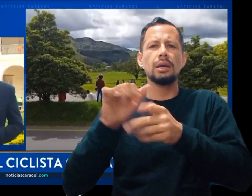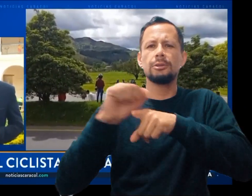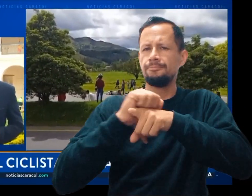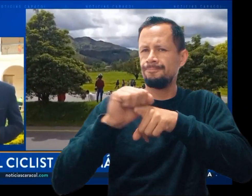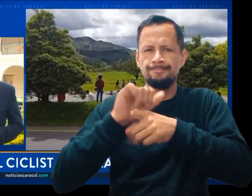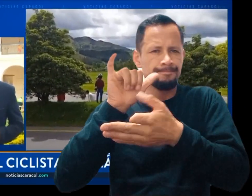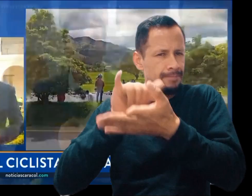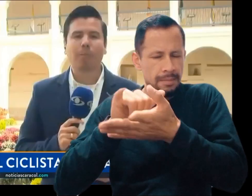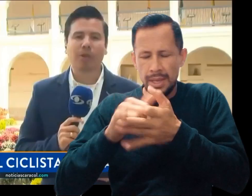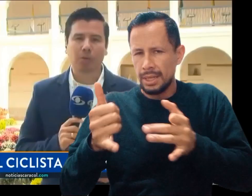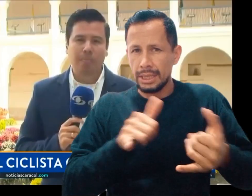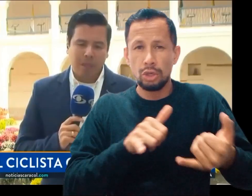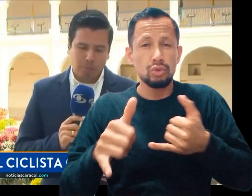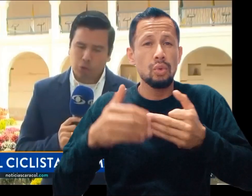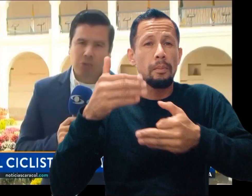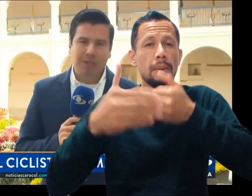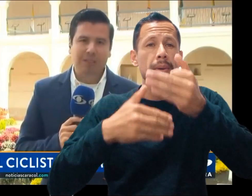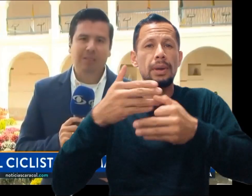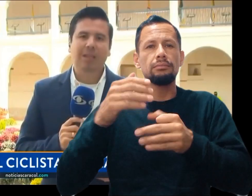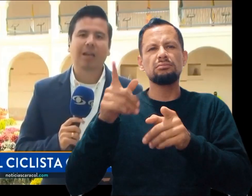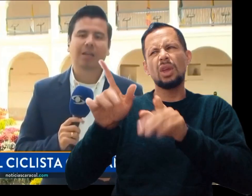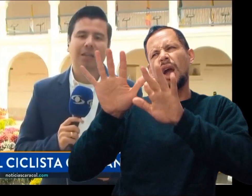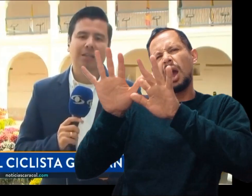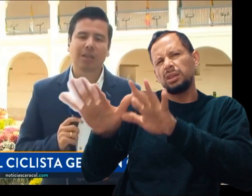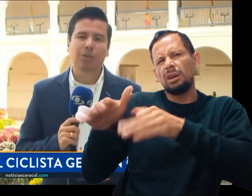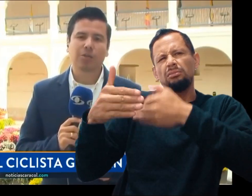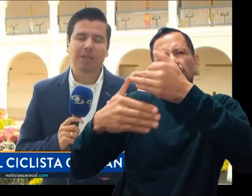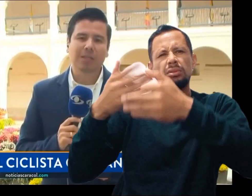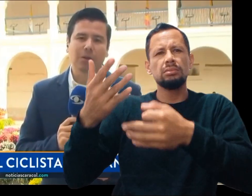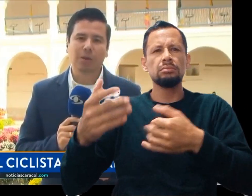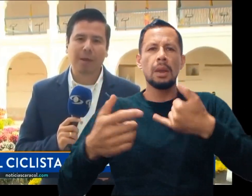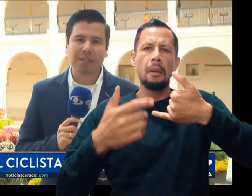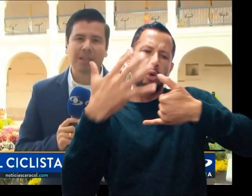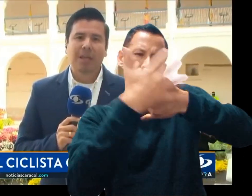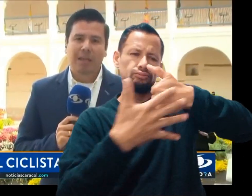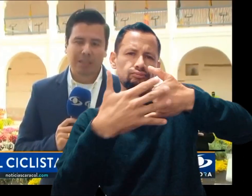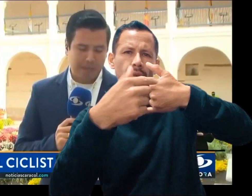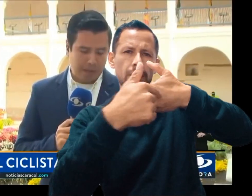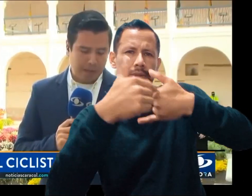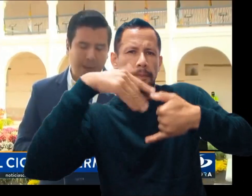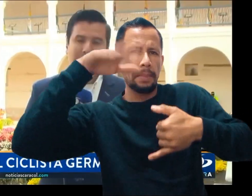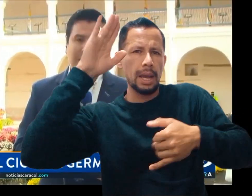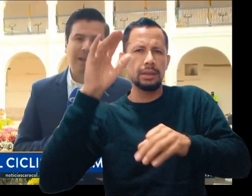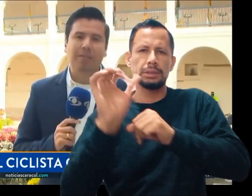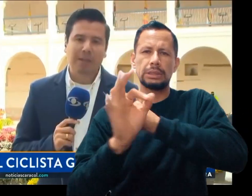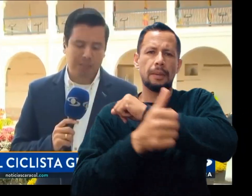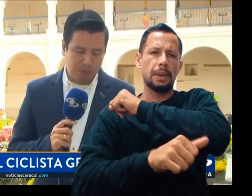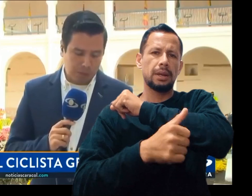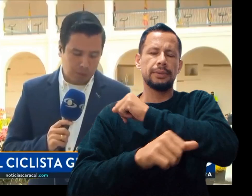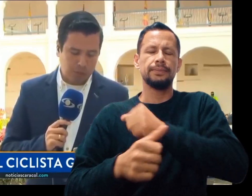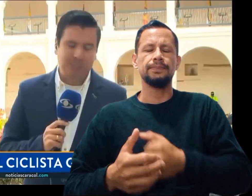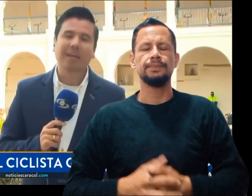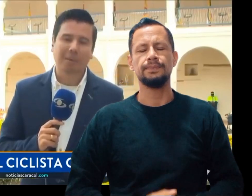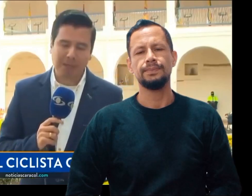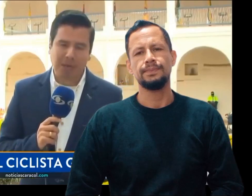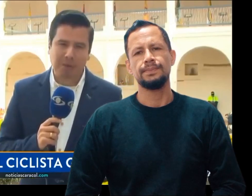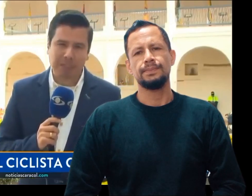sus entrenamientos en esta región. Por eso, muchos ciclistas de esta región del centro del país extrañan y lamentan el fallecimiento, entonces, de Germán